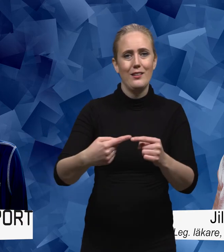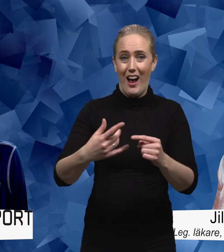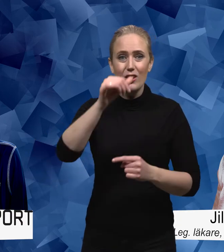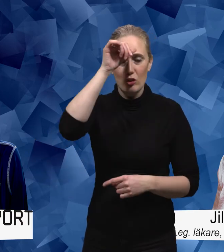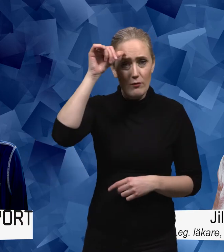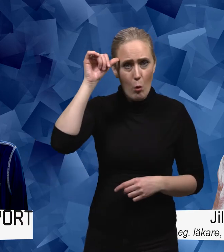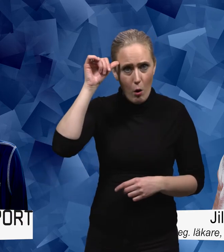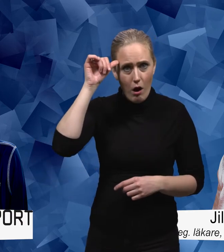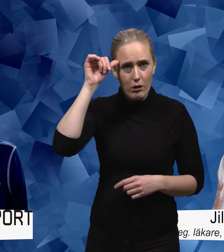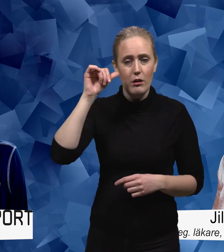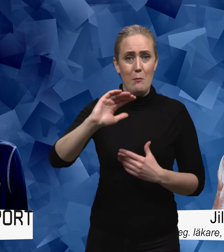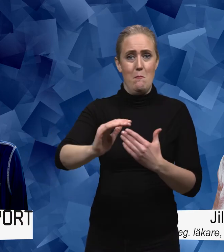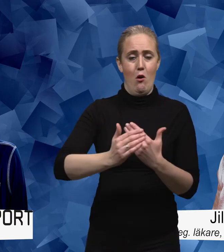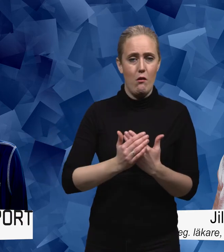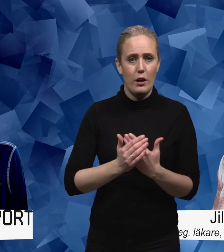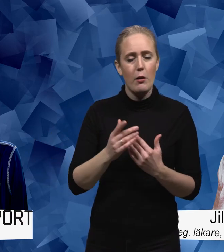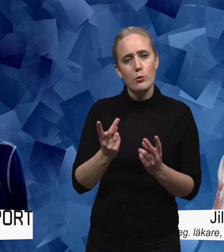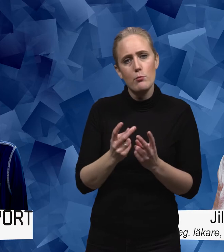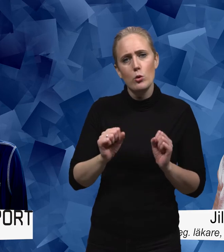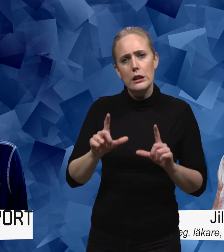att hitta strategier som kan vara